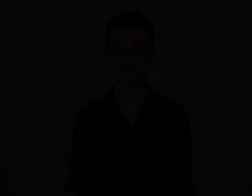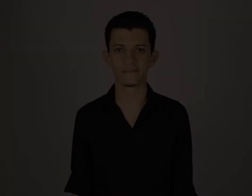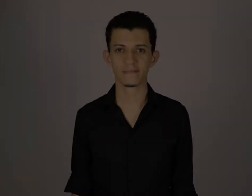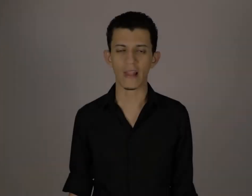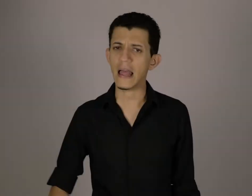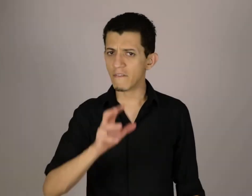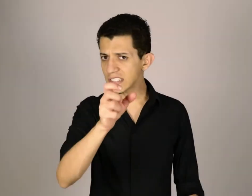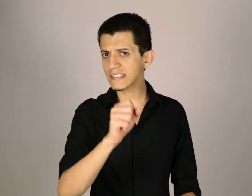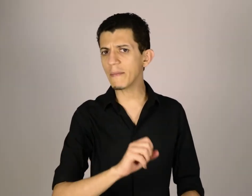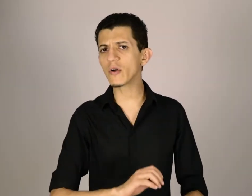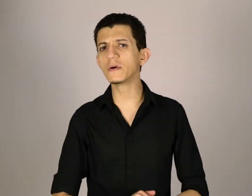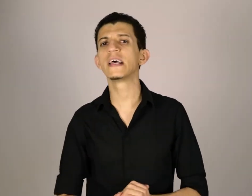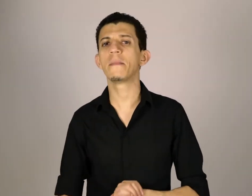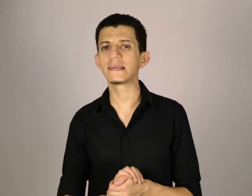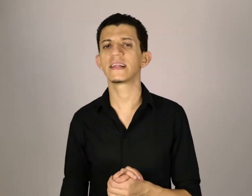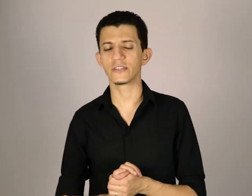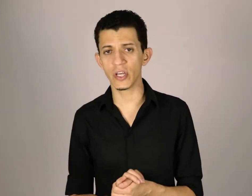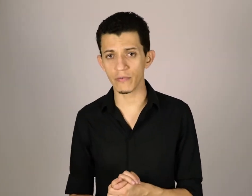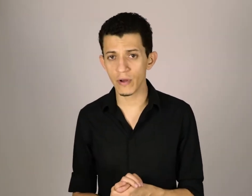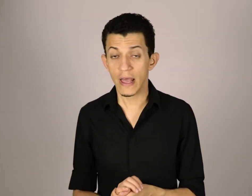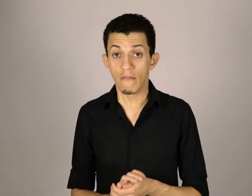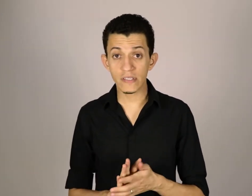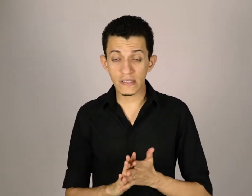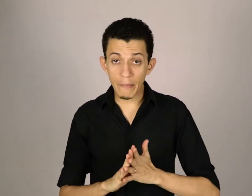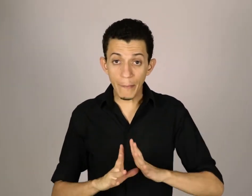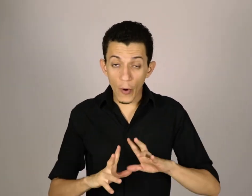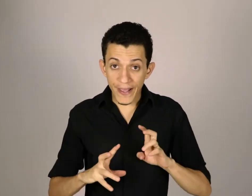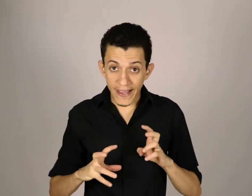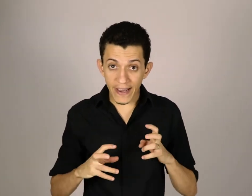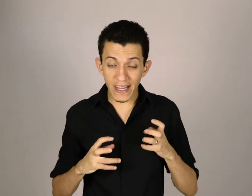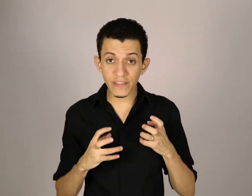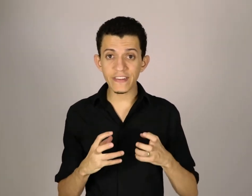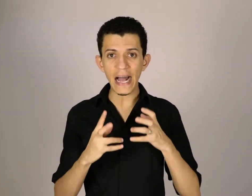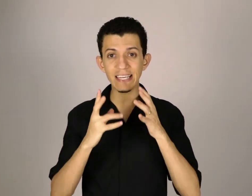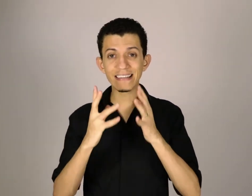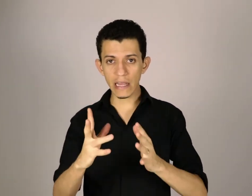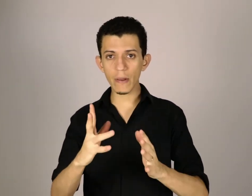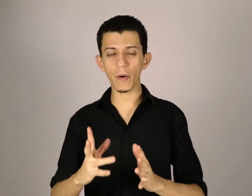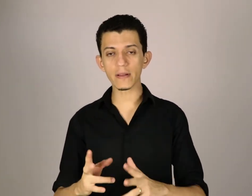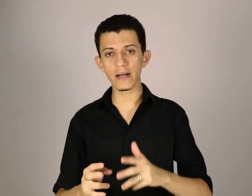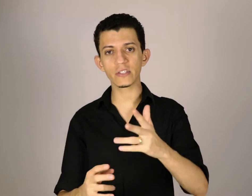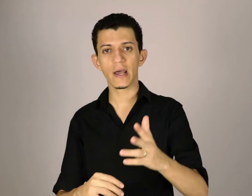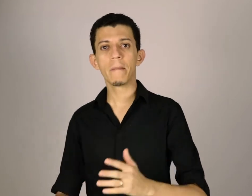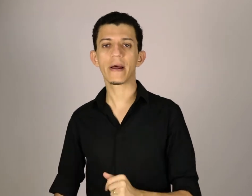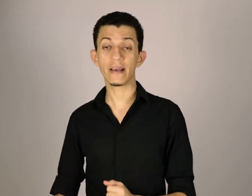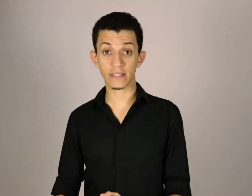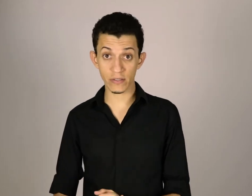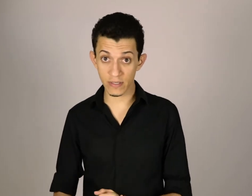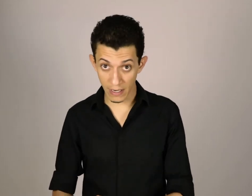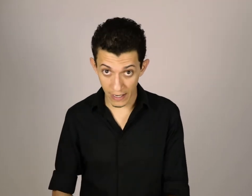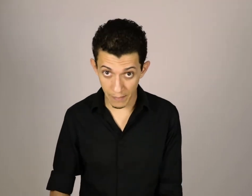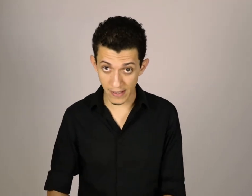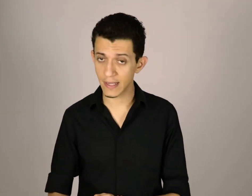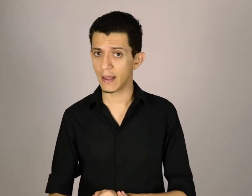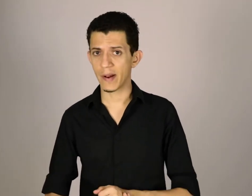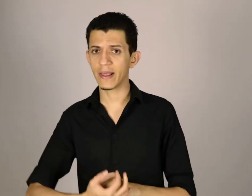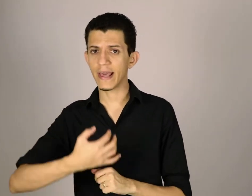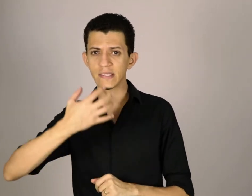Você sabe como ser mais criativo? Você sabe por que a criatividade é tão importante para quem está estudando a Libras, para quem quer ser